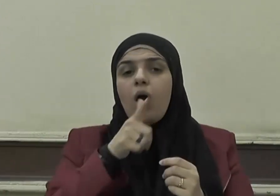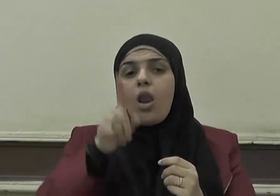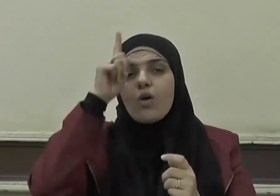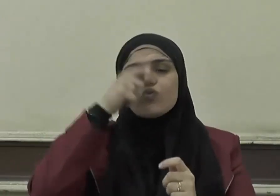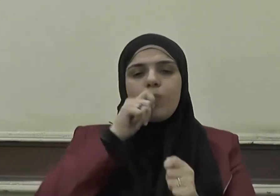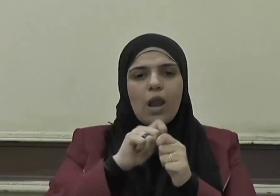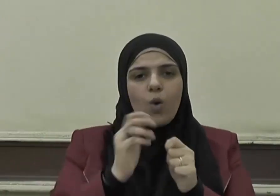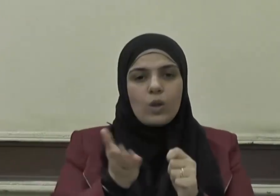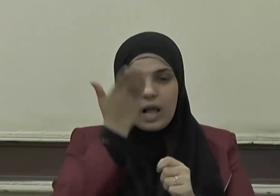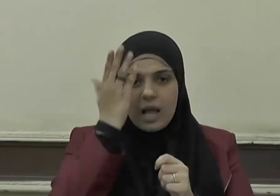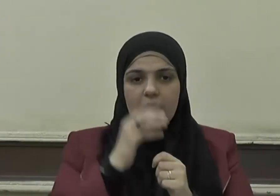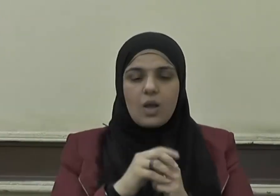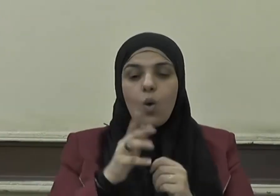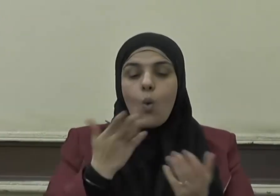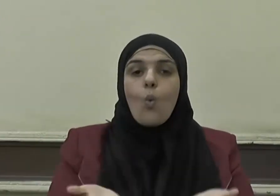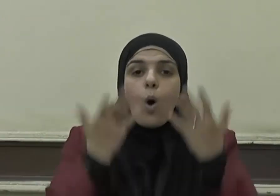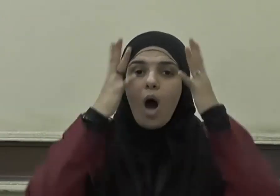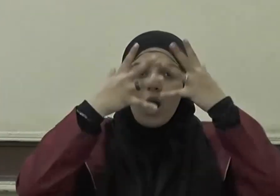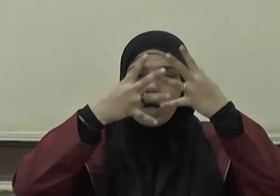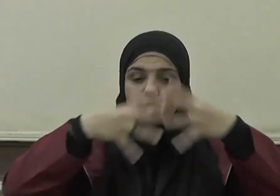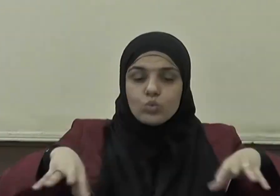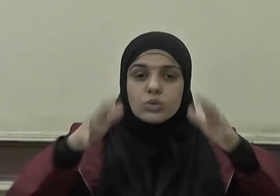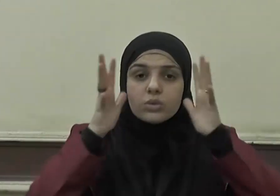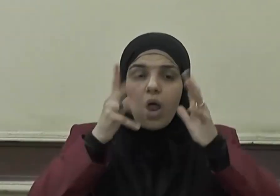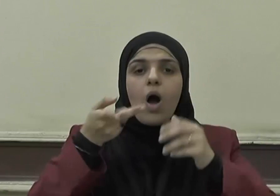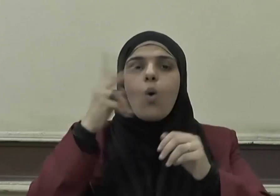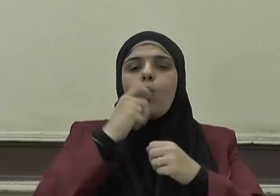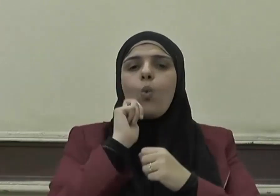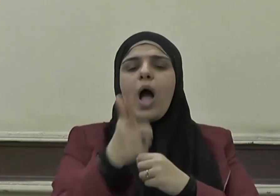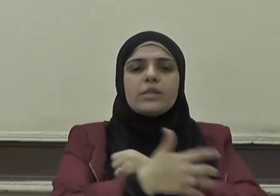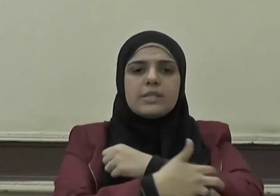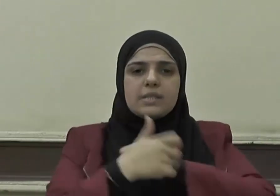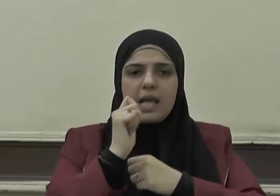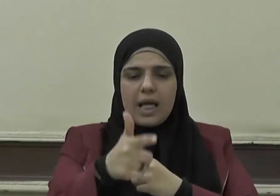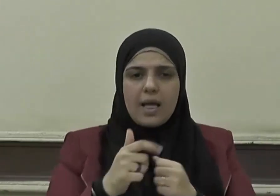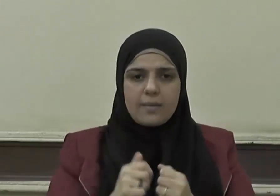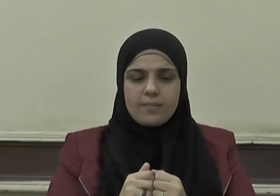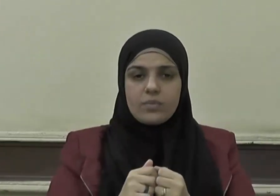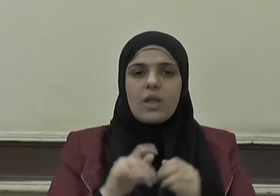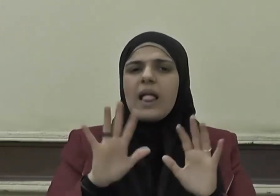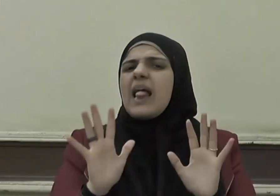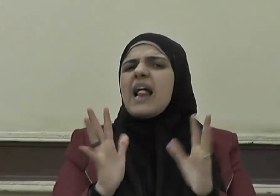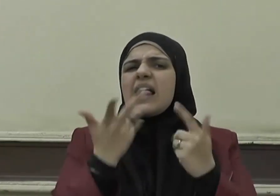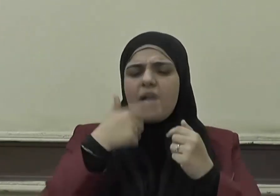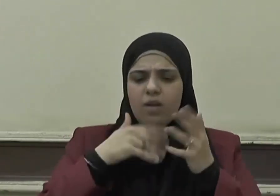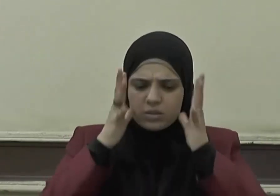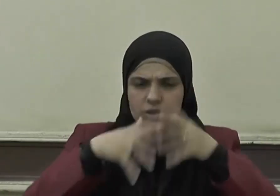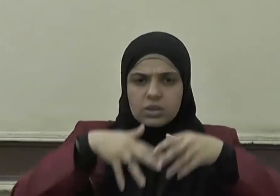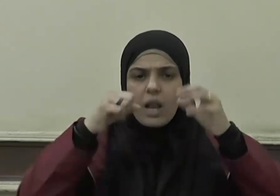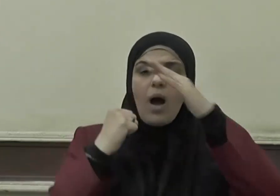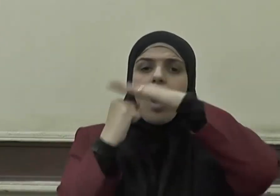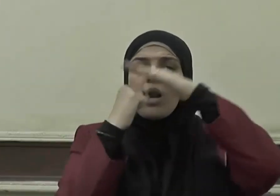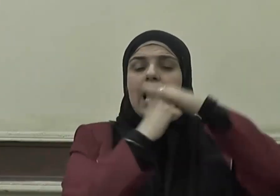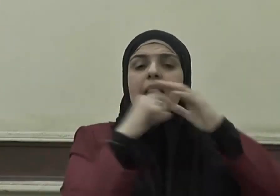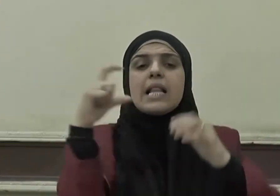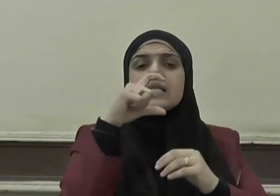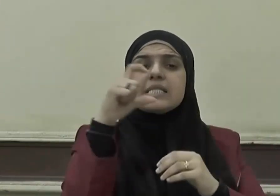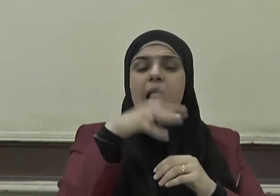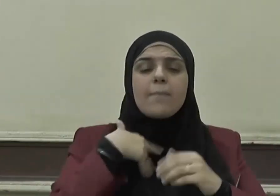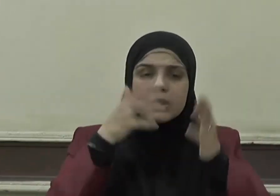سبحانه وأقيموا الصلاة وآتوا الزكاة فكيف نقيم أركان الإسلام من صلاة